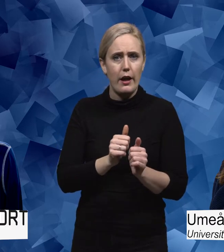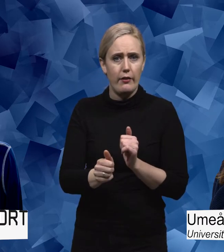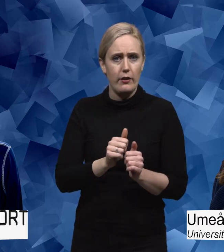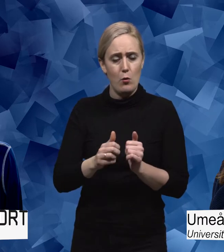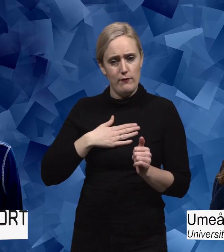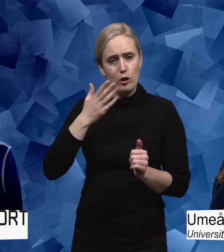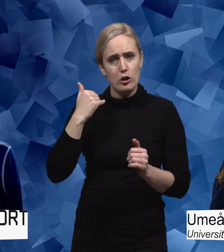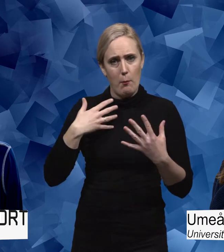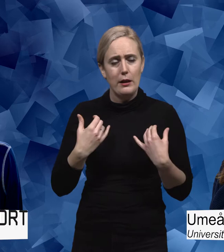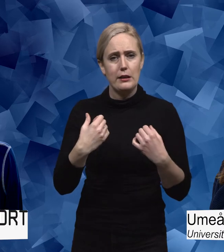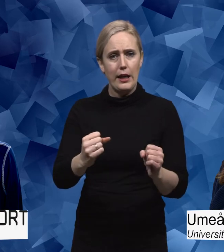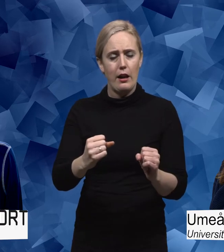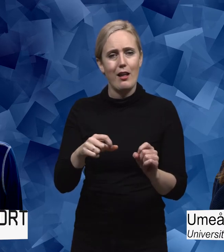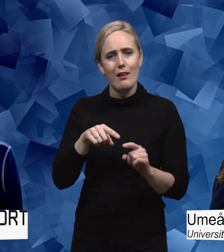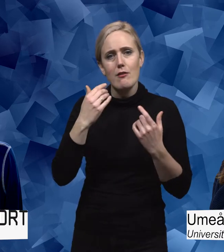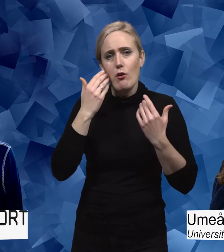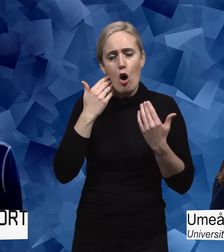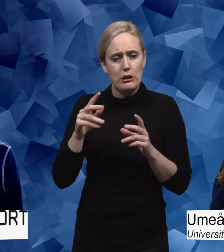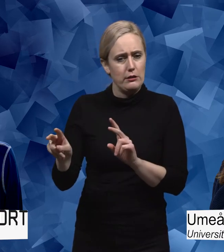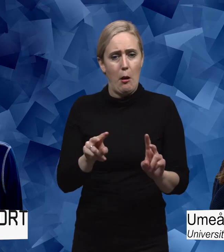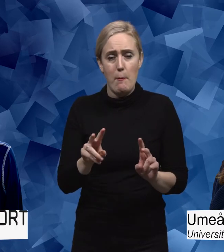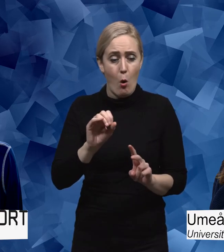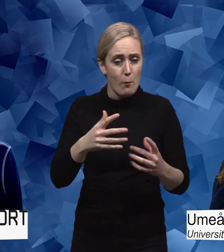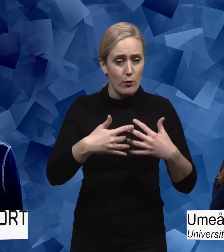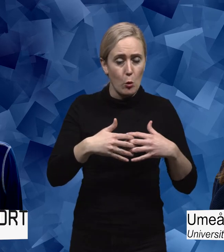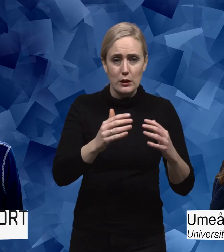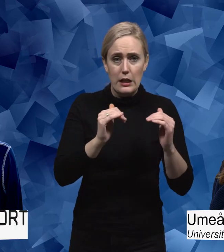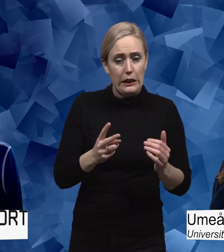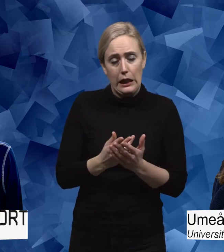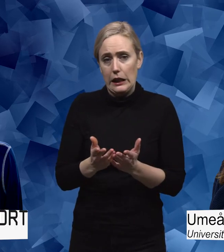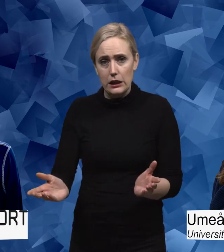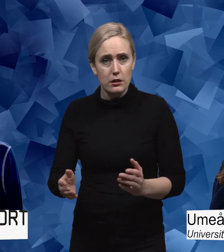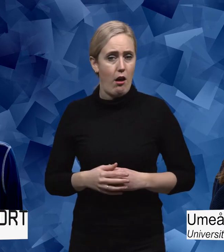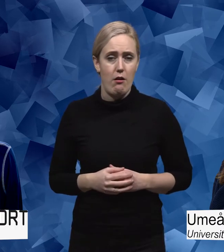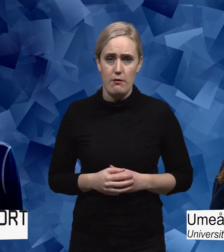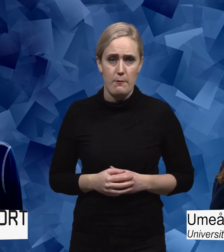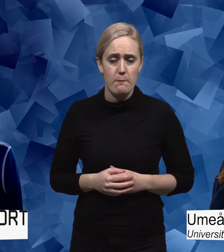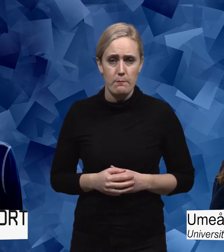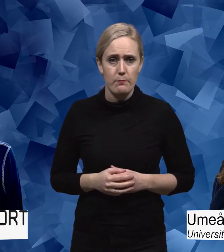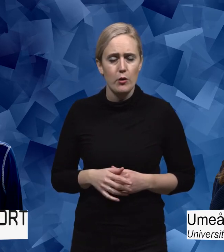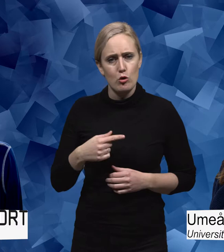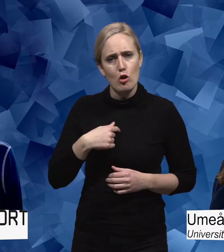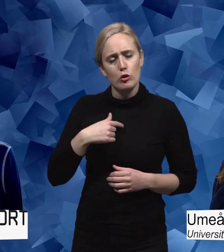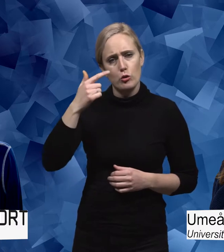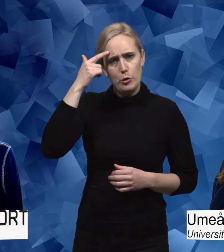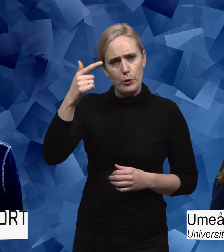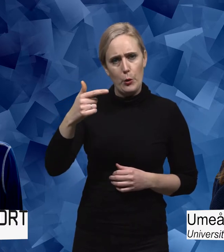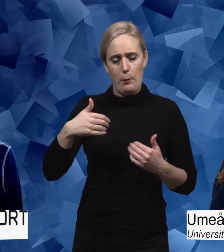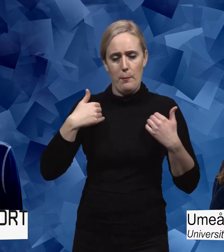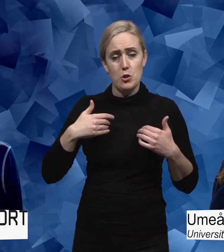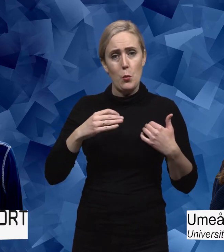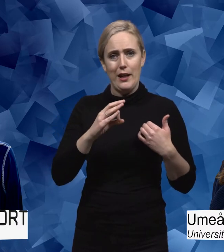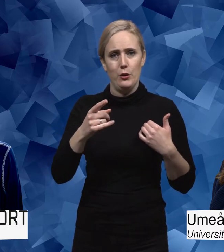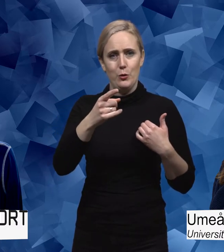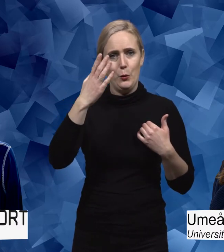elitidrottsprestation. Den vardagen är ju densamma för den som har funktionsnedsättning eller inte. Så i den meningen tror jag att de